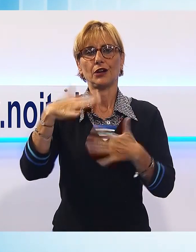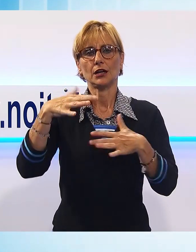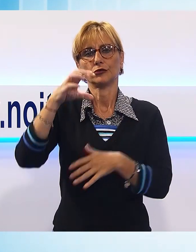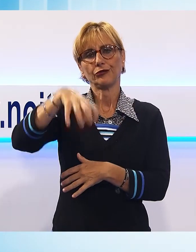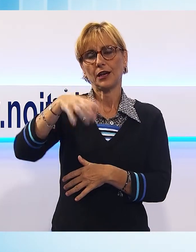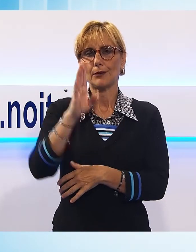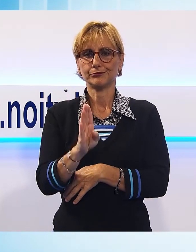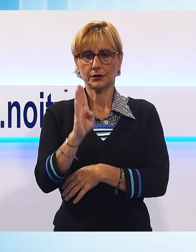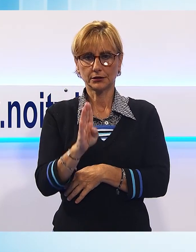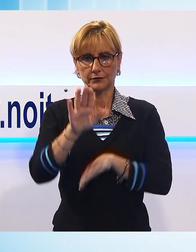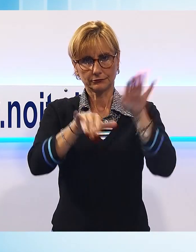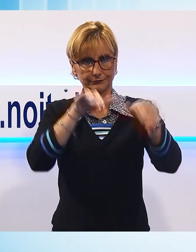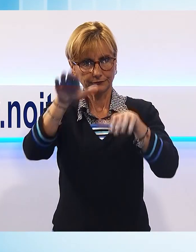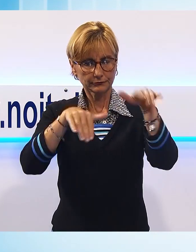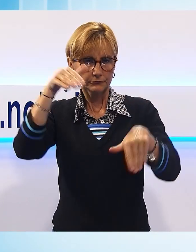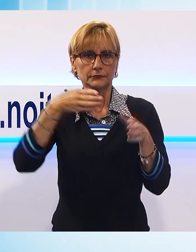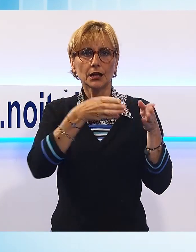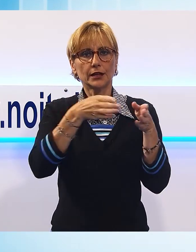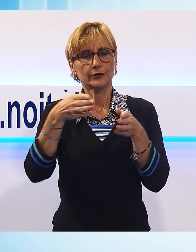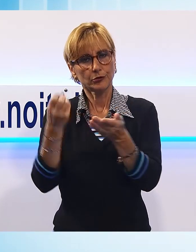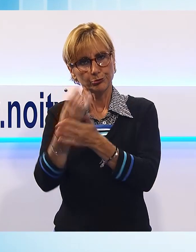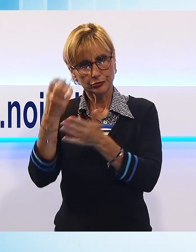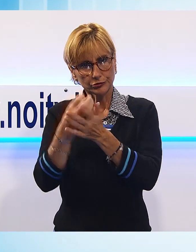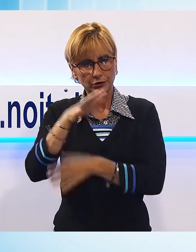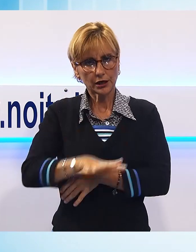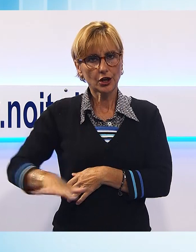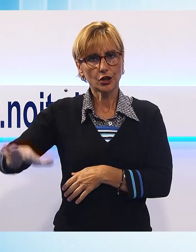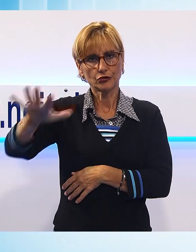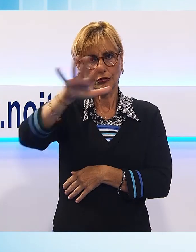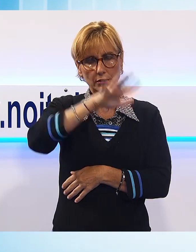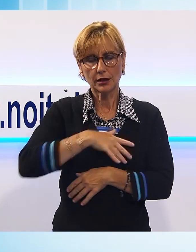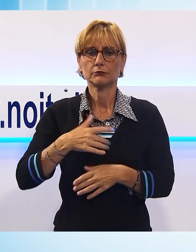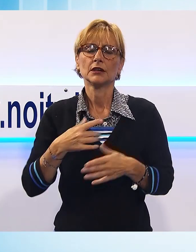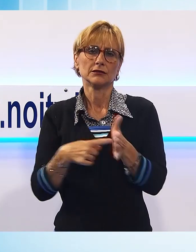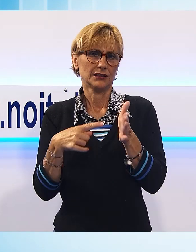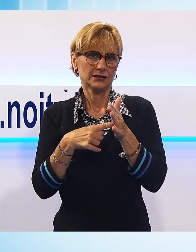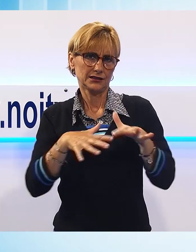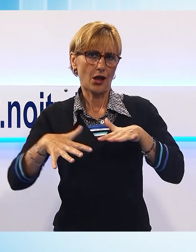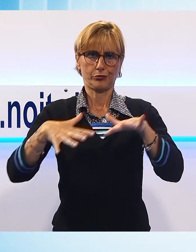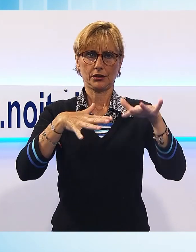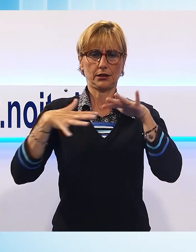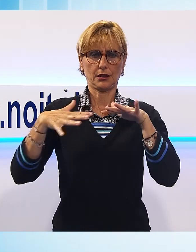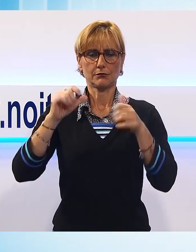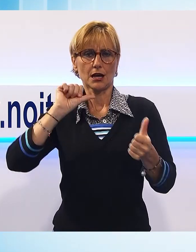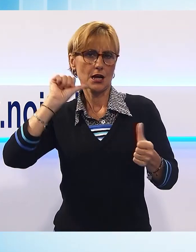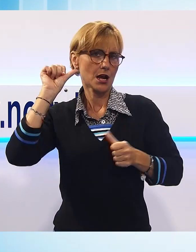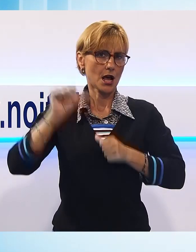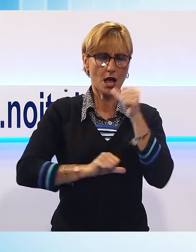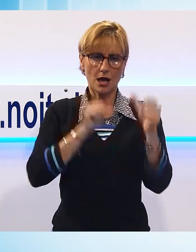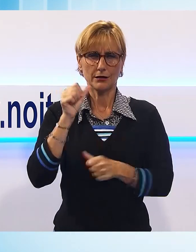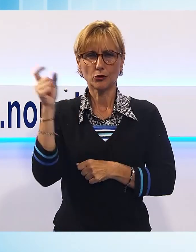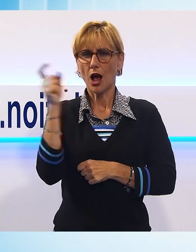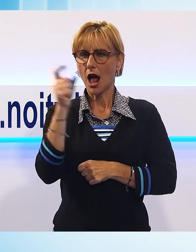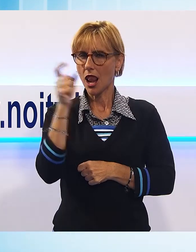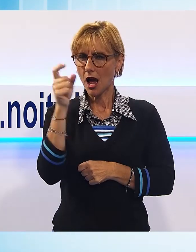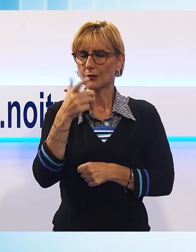chiamato a raccolta le categorie produttive regionali. Una stabilità che suggerisce però un cambio di prospettiva, un campanello d